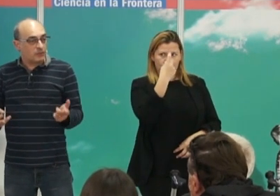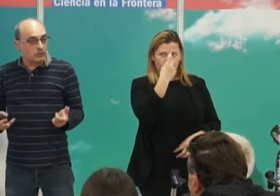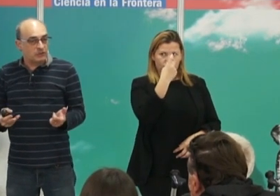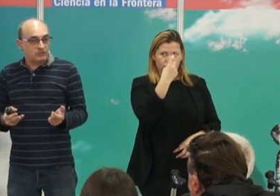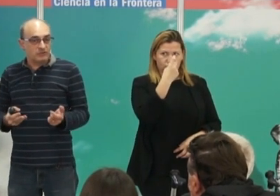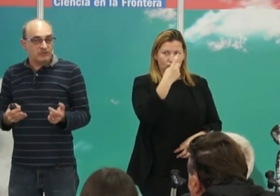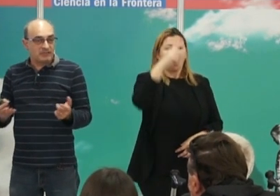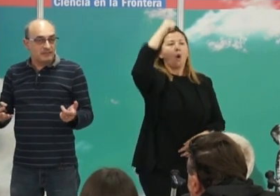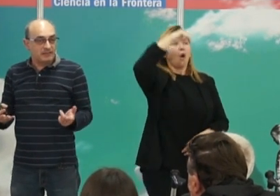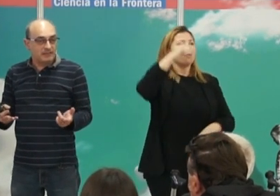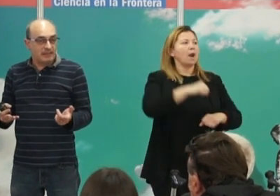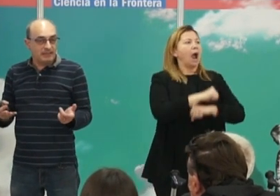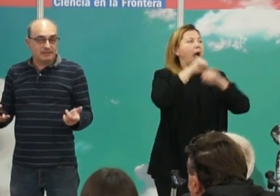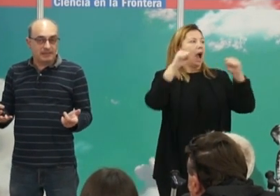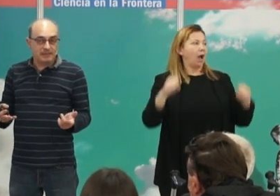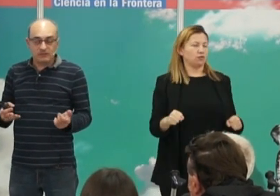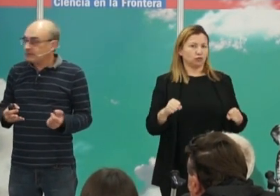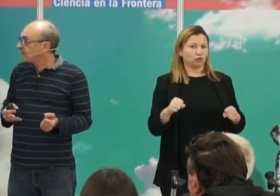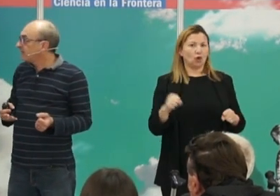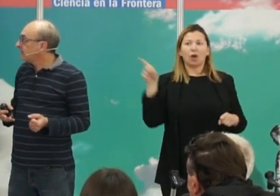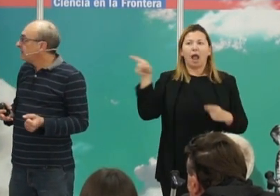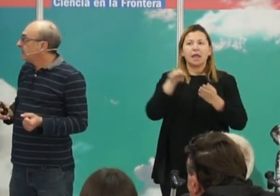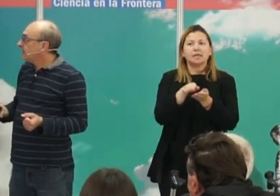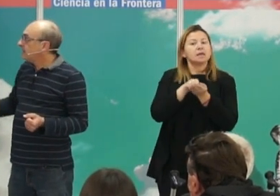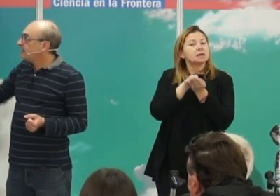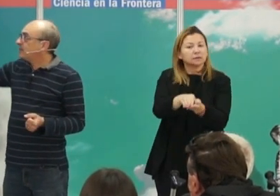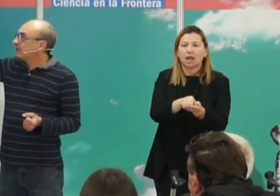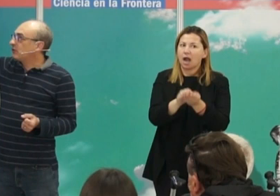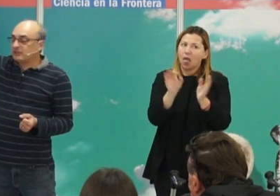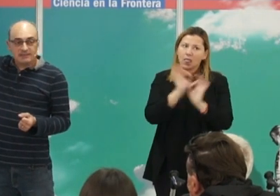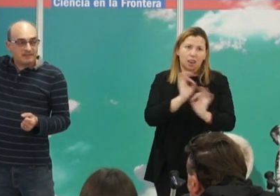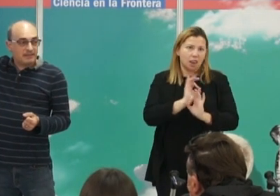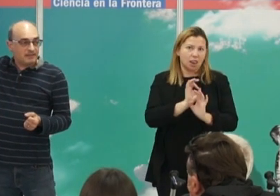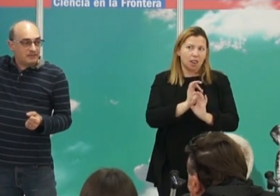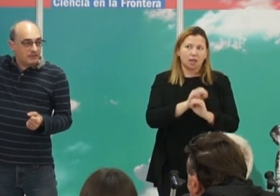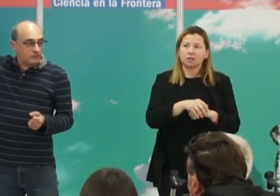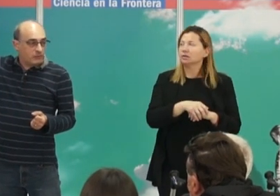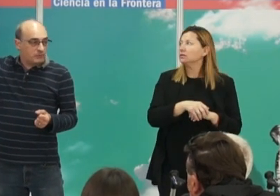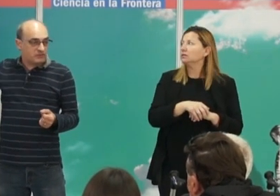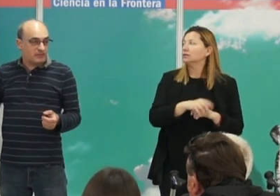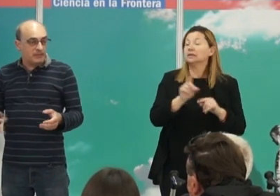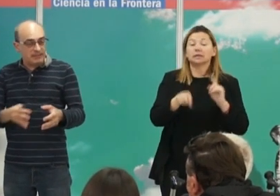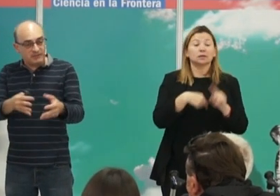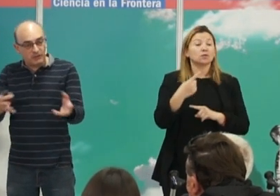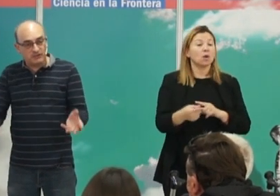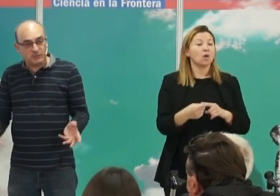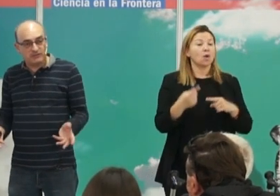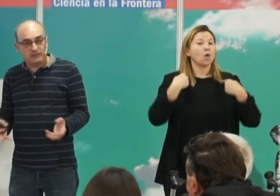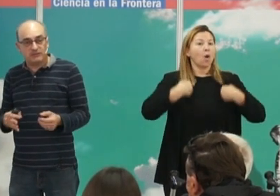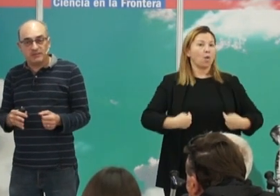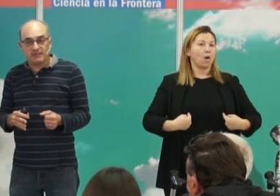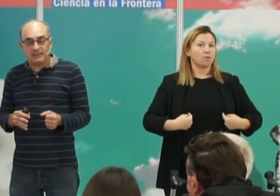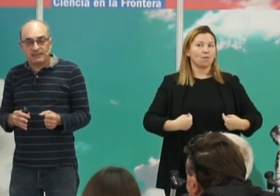hombres adultos, no estaban allí enterrados. Y después, otra cosa interesante, es que los cuerpos habían sido